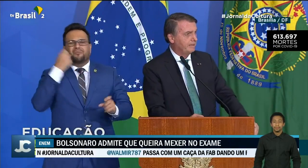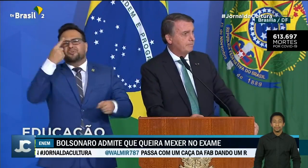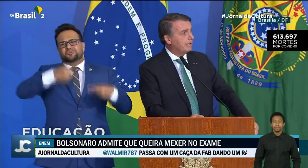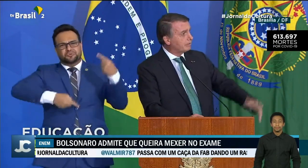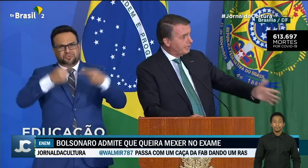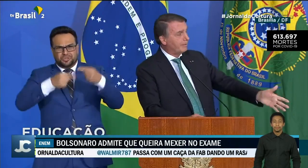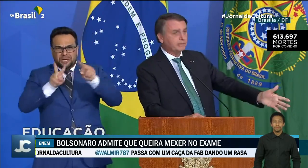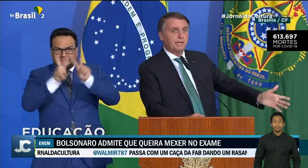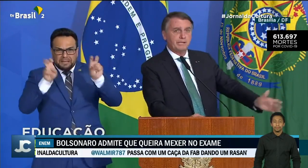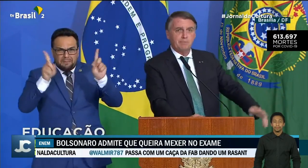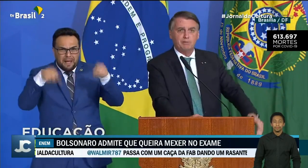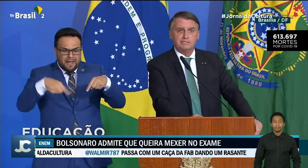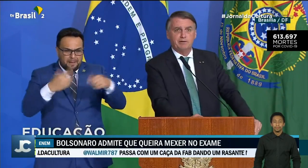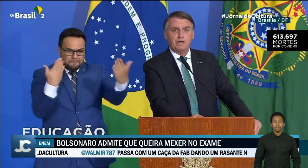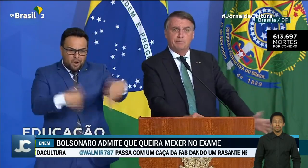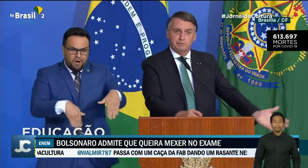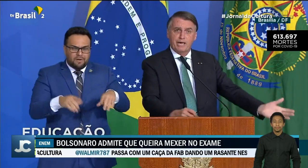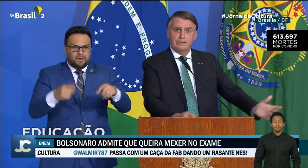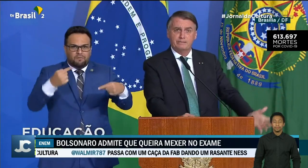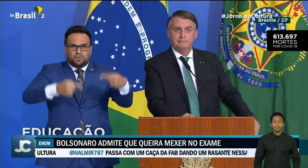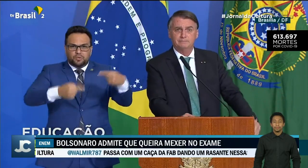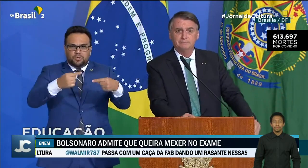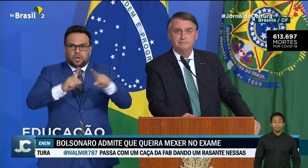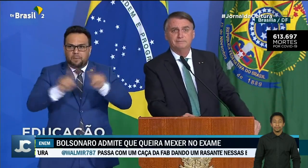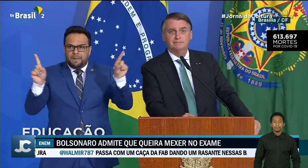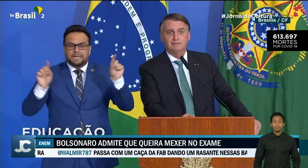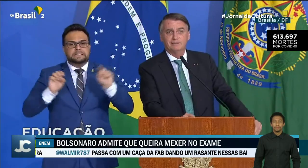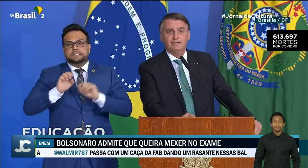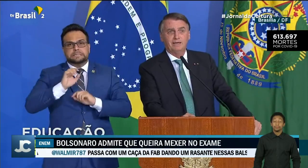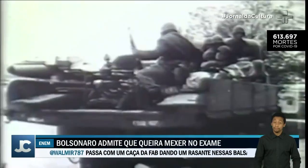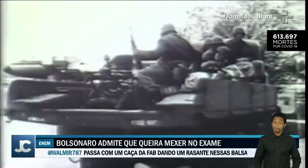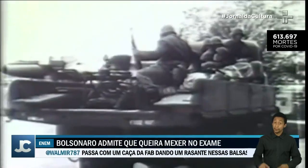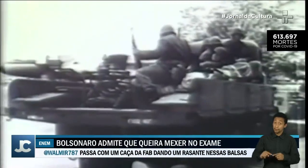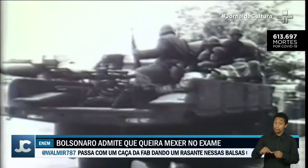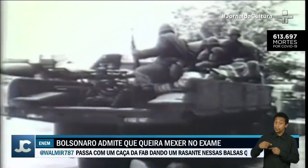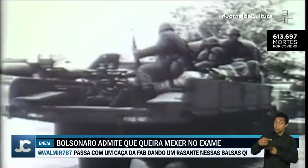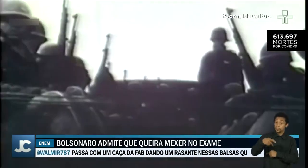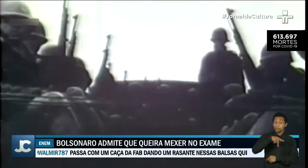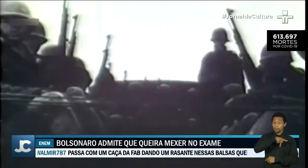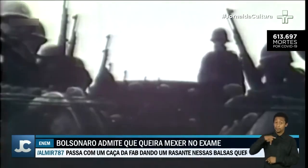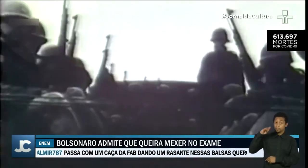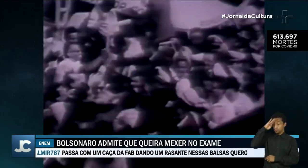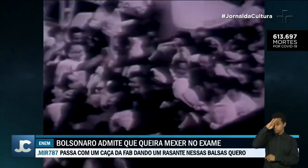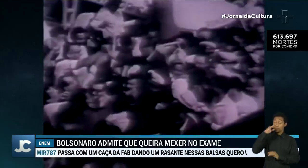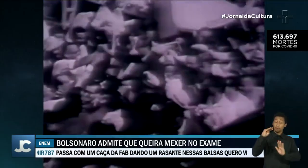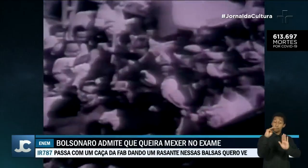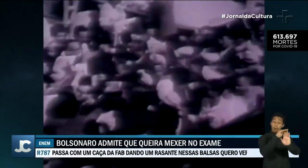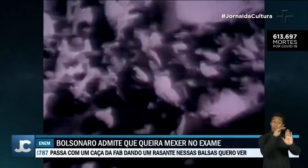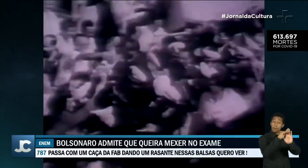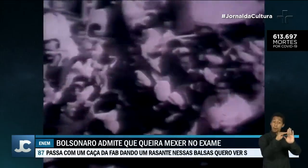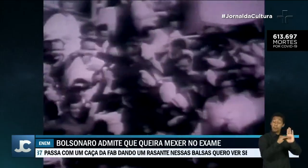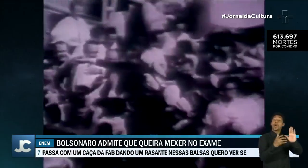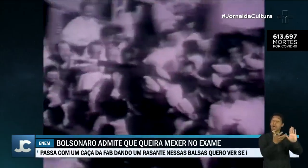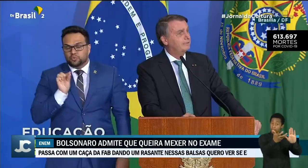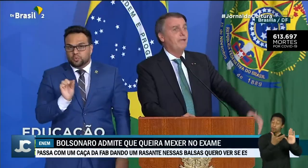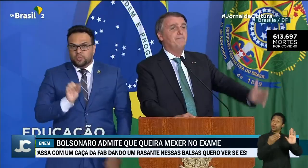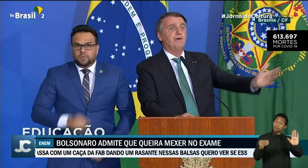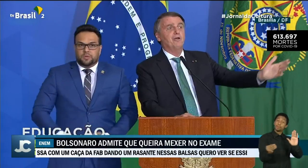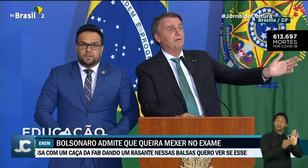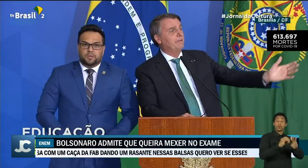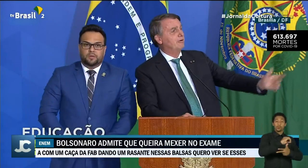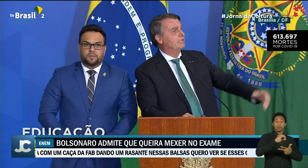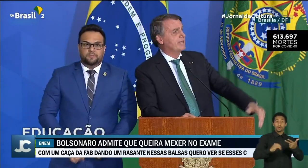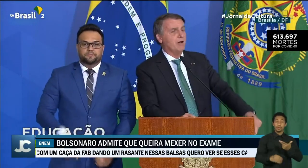militar. Mas eu queria botar acima a questão lá, se pudesse. Em seguida, Bolsonaro listou perguntas que gostaria de ver no exame.